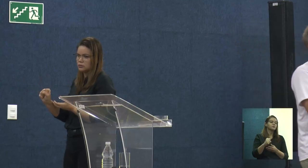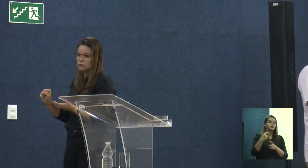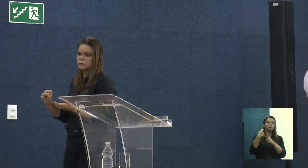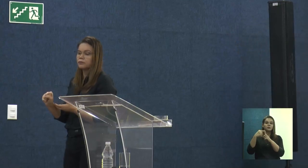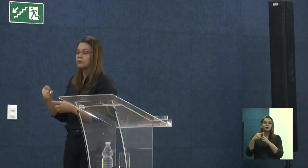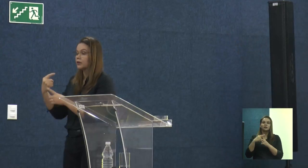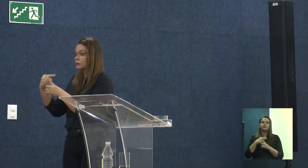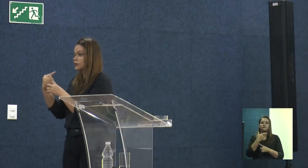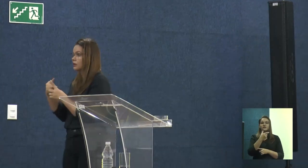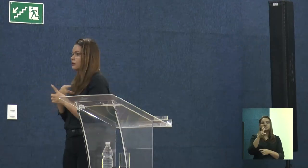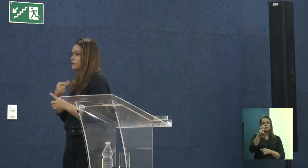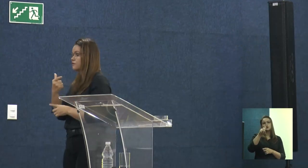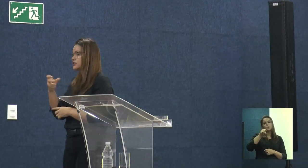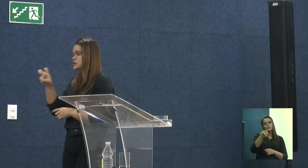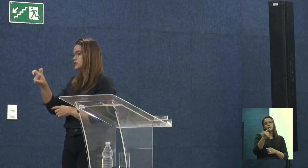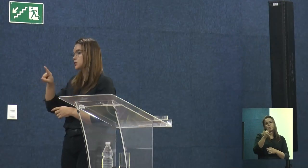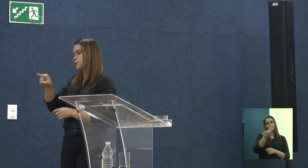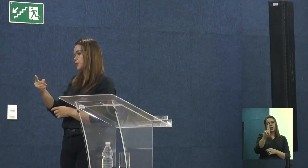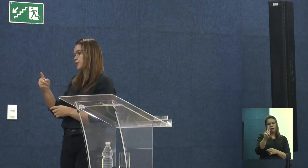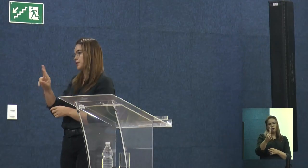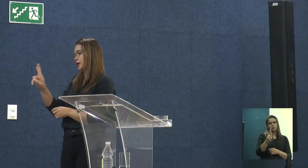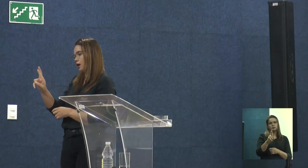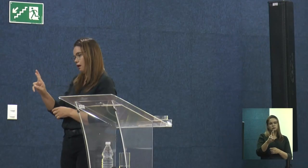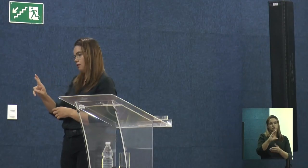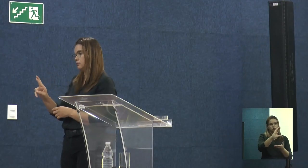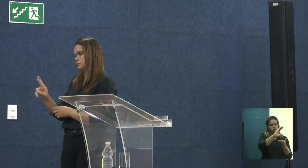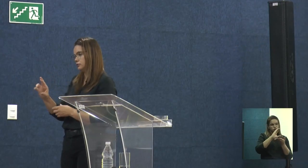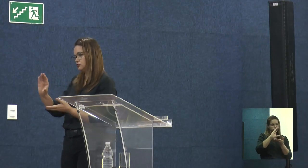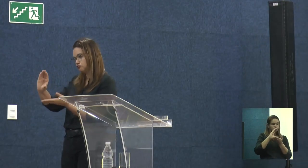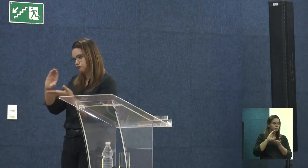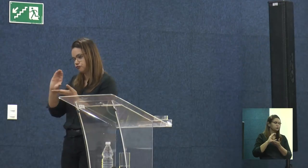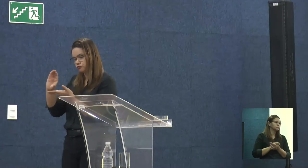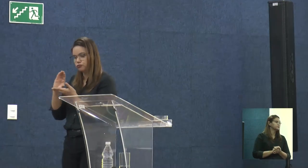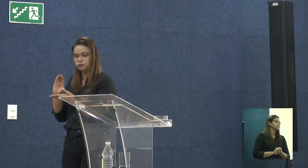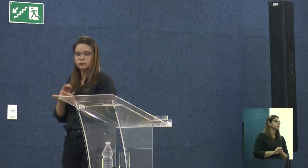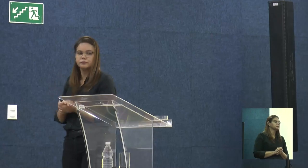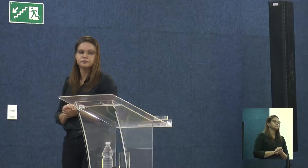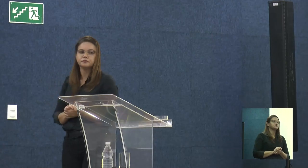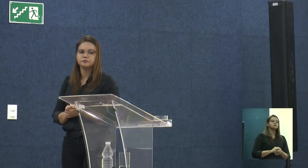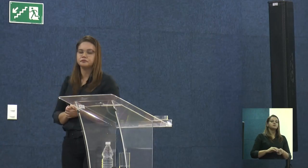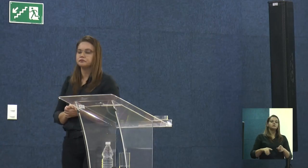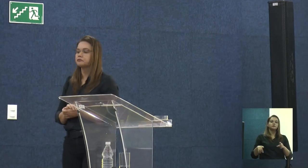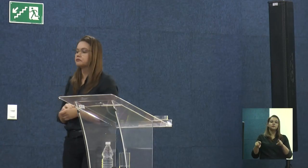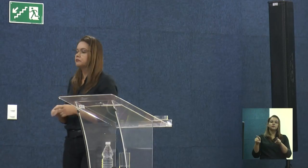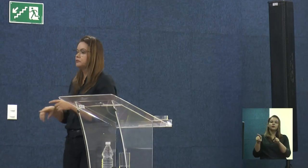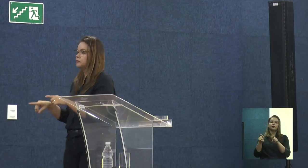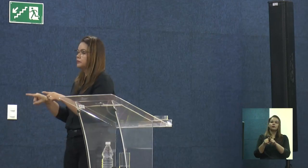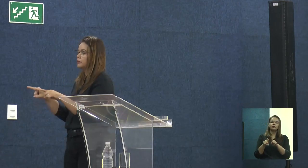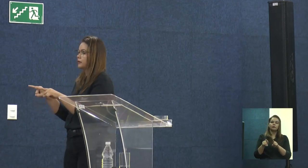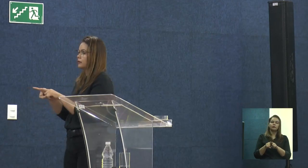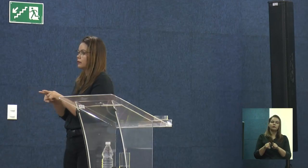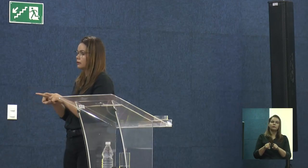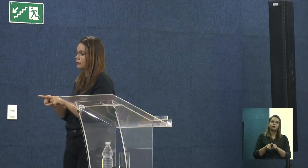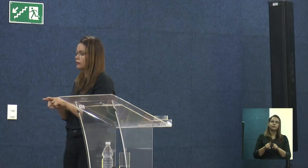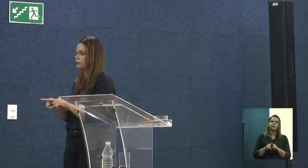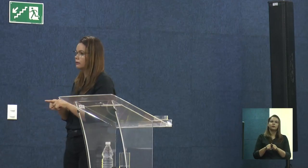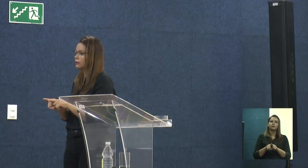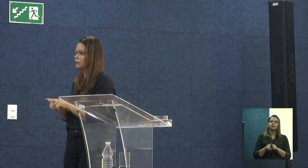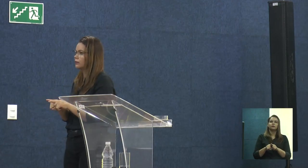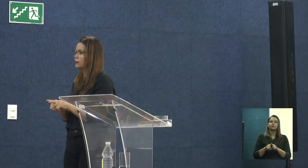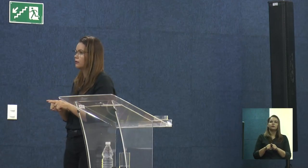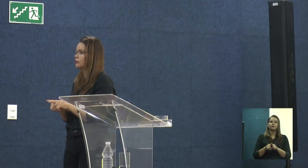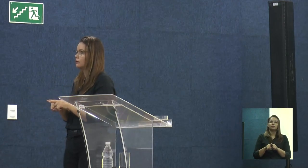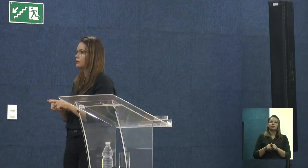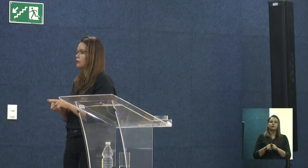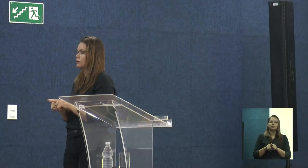Essa composição, para vocês entenderem, né? Que eu tinha mostrado, a gente contou, por foto